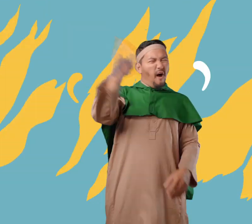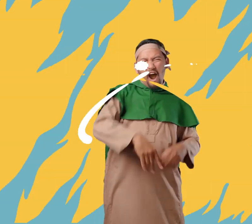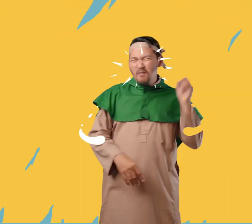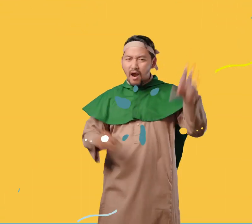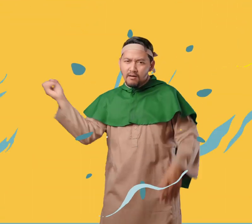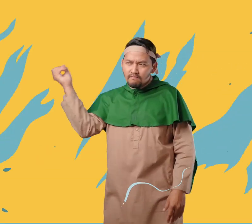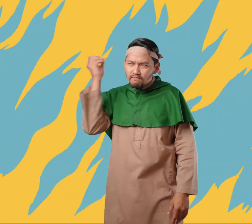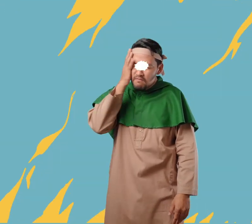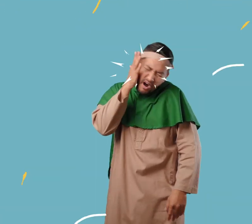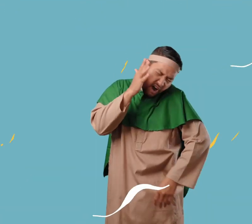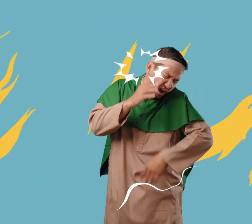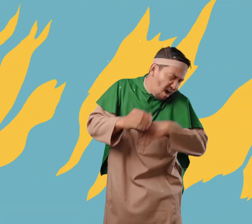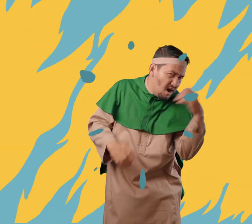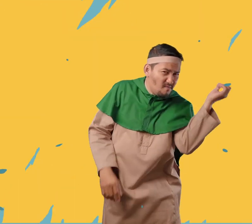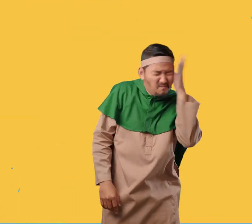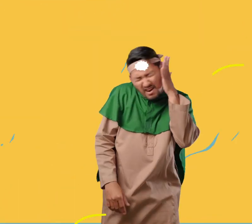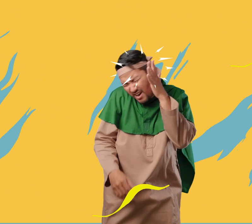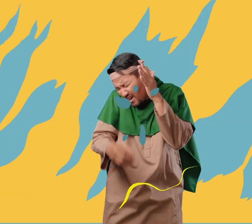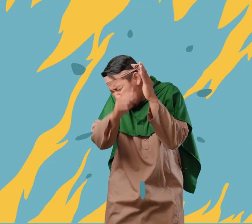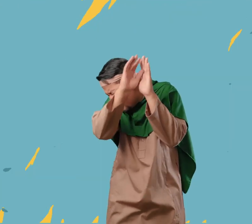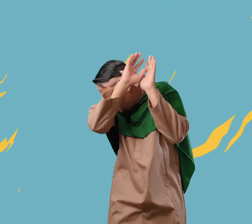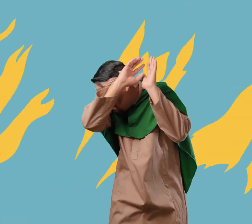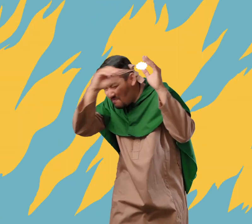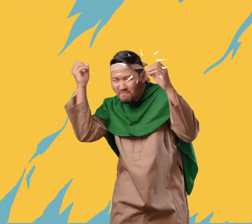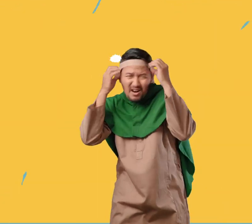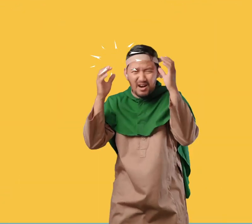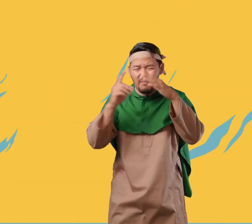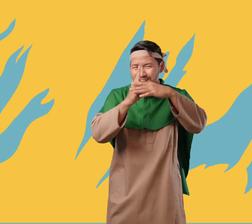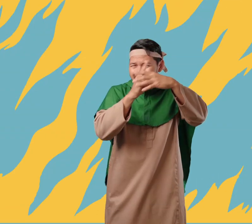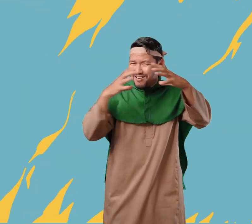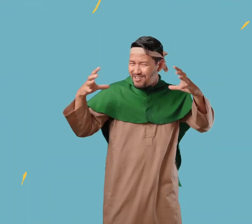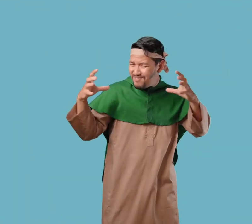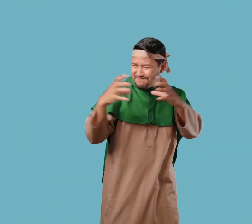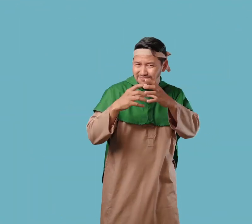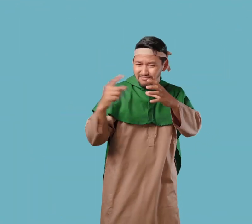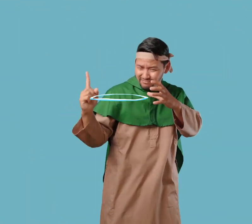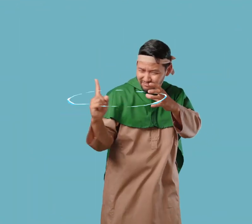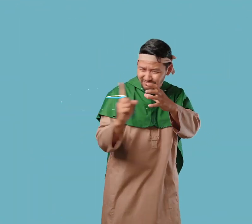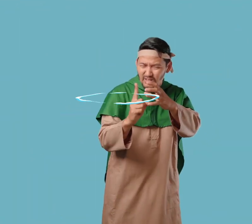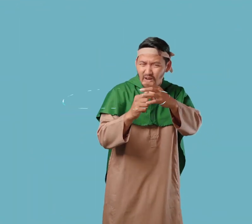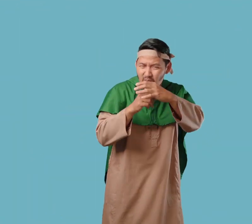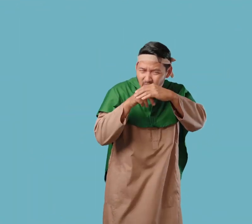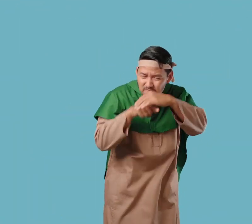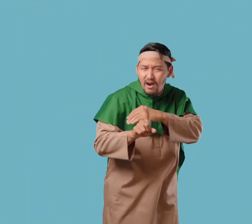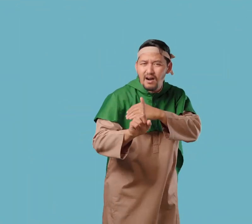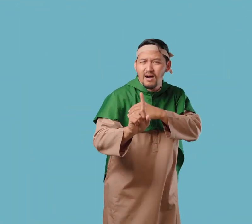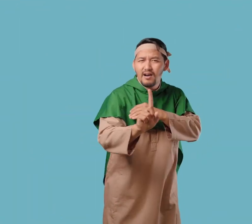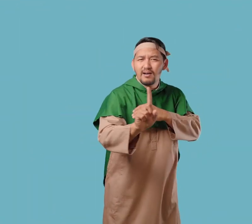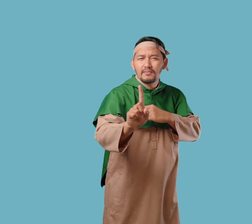Mencomohnya dan bahkan melempari Nabi Muhammad dengan batu Suatu malam, Nabi